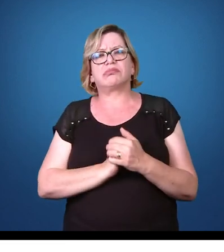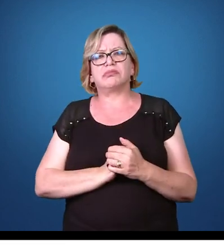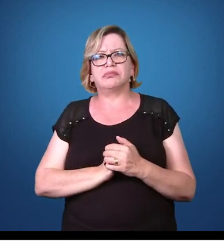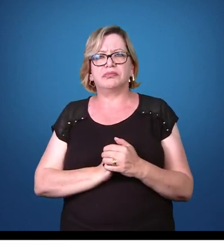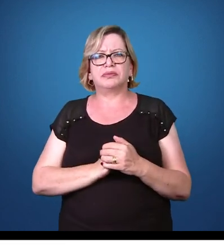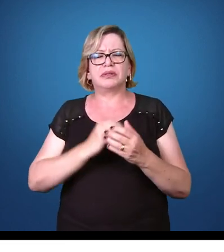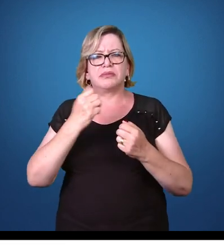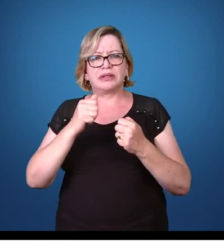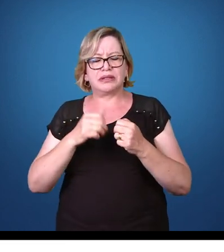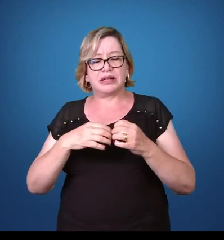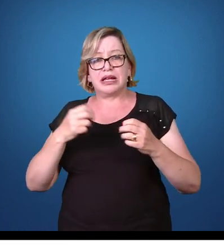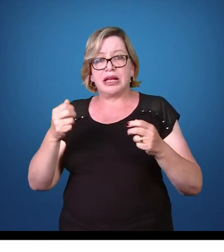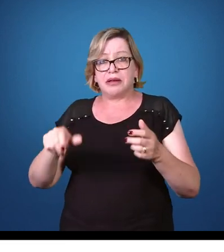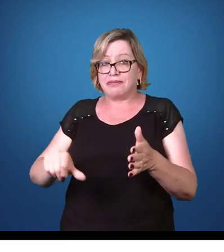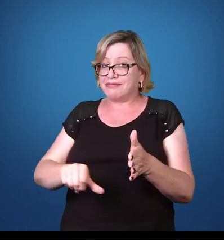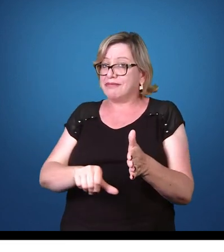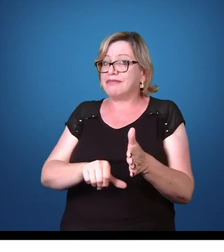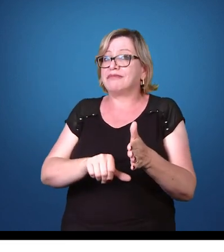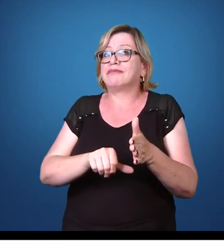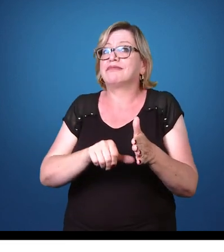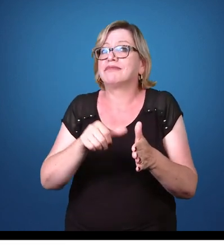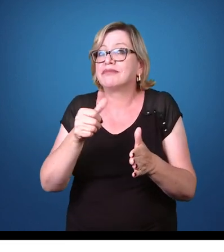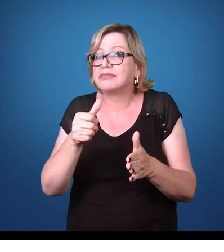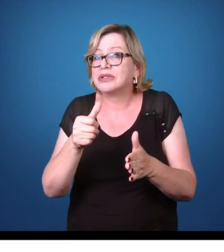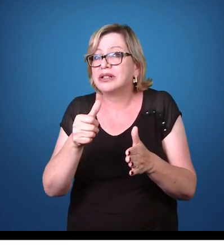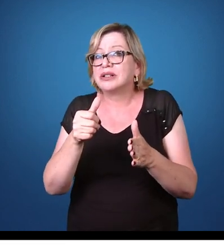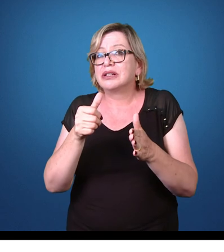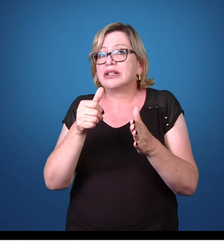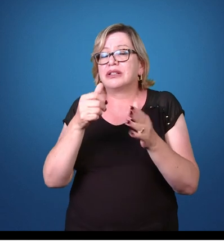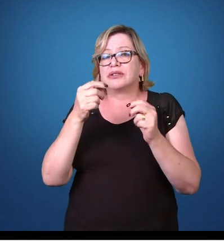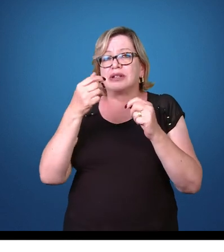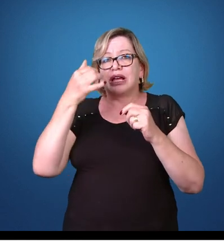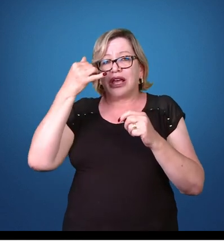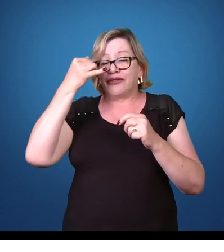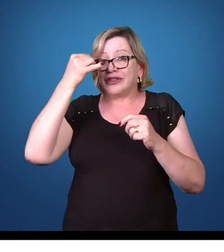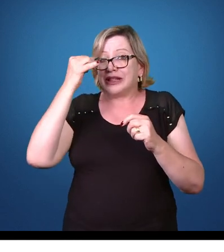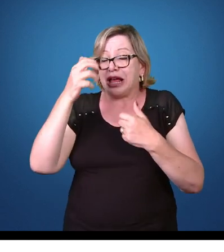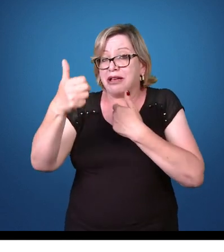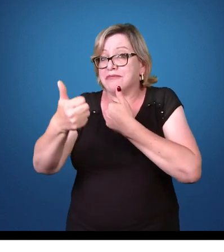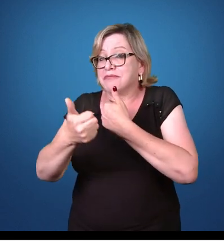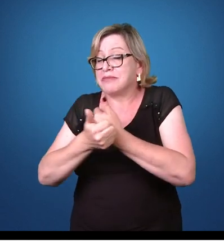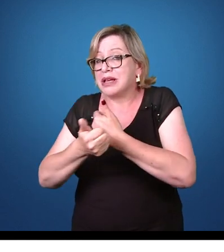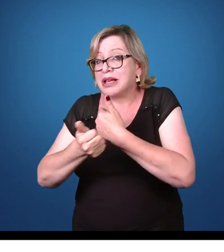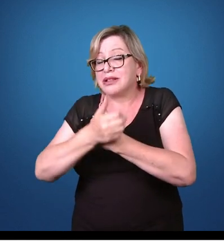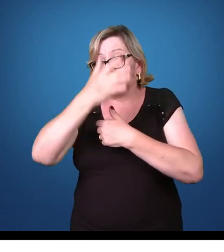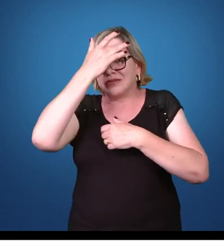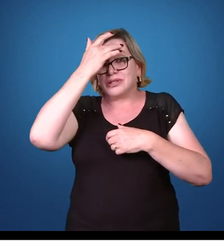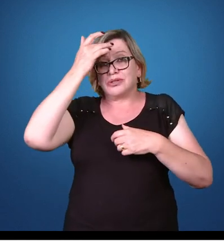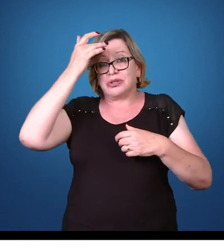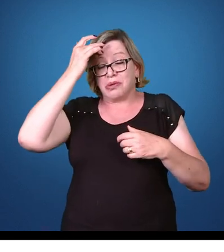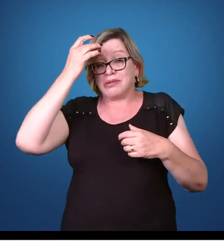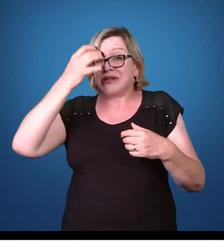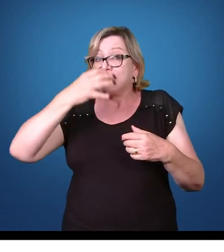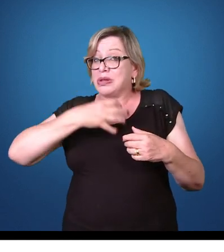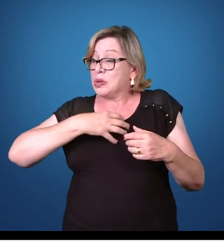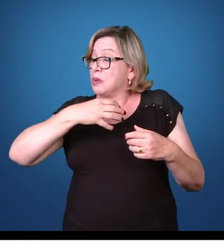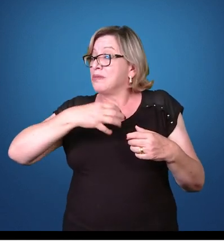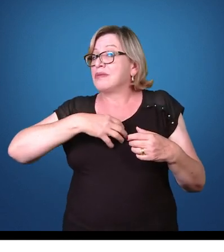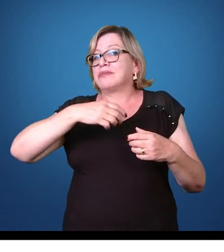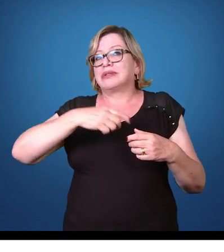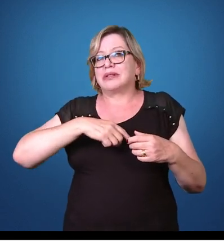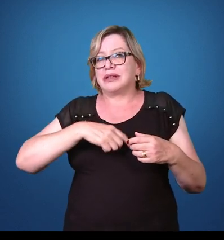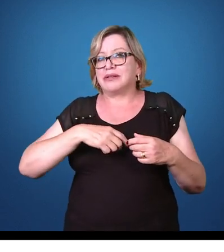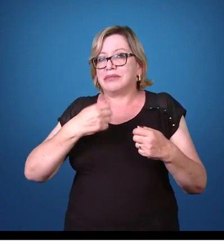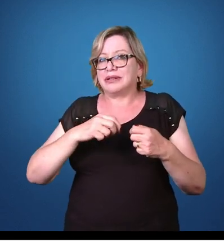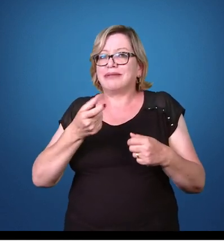tem que ter um combate de pessoas que têm os sintomas da malária. Tem que tratar